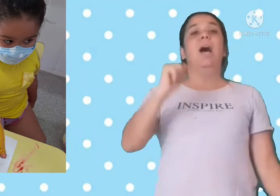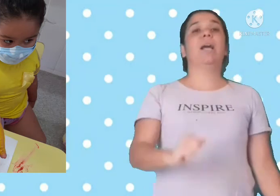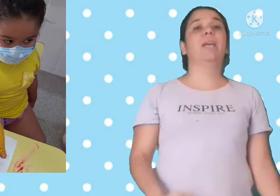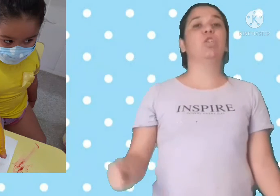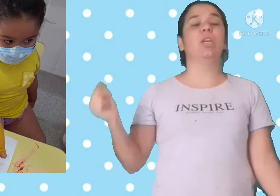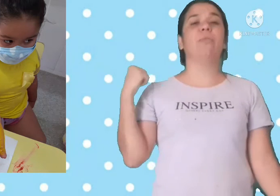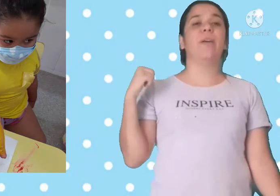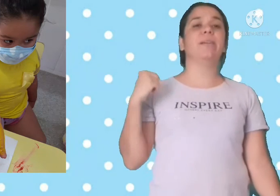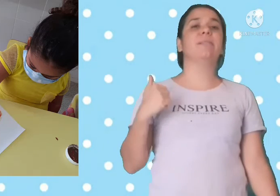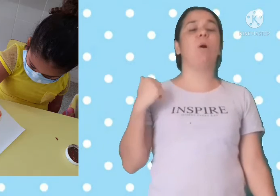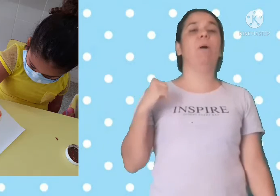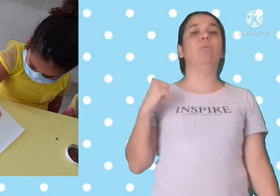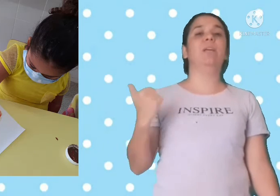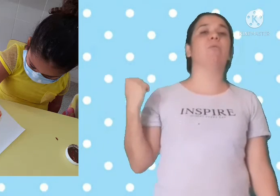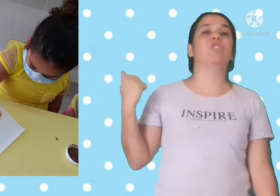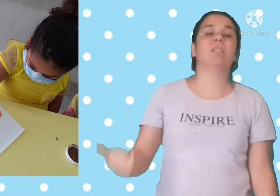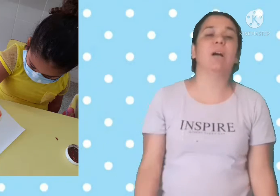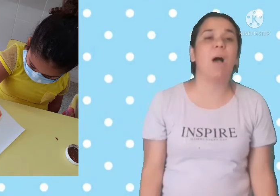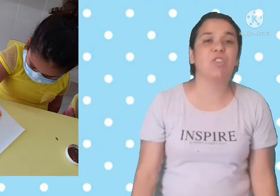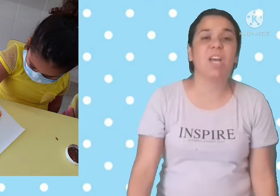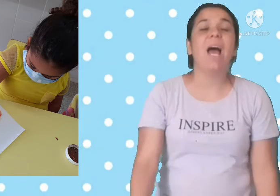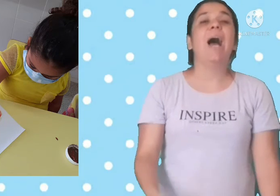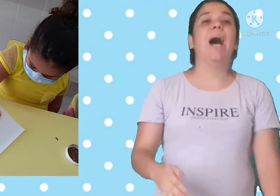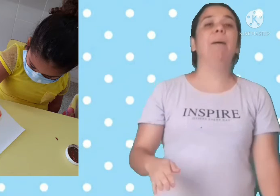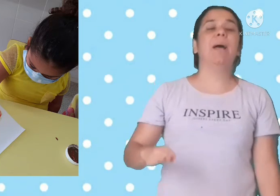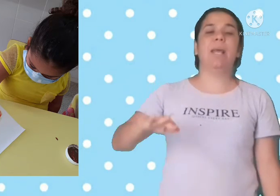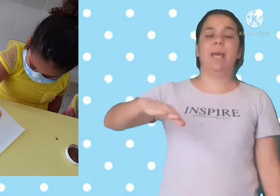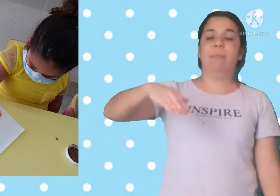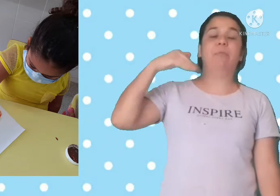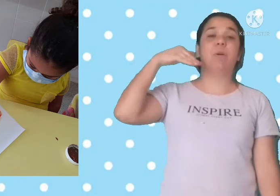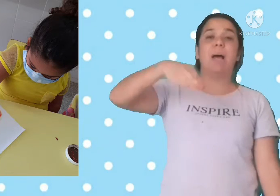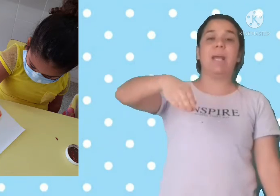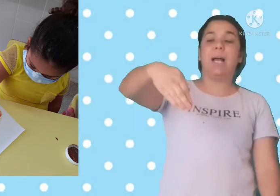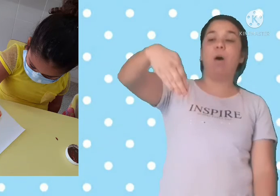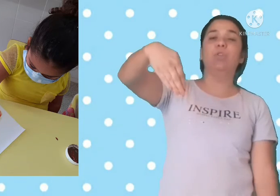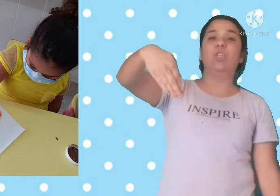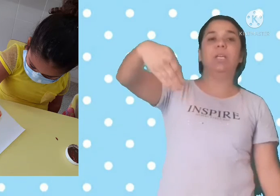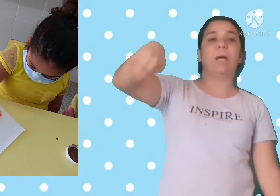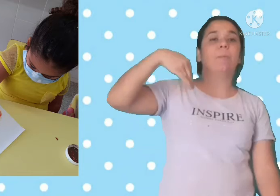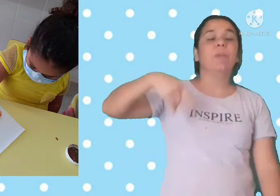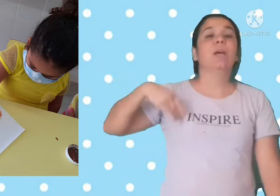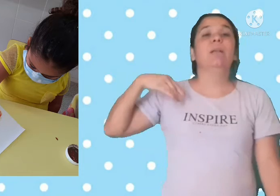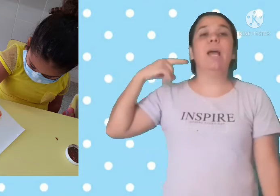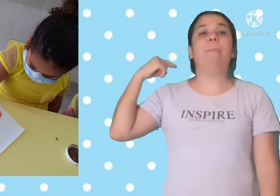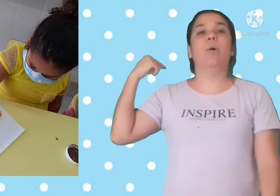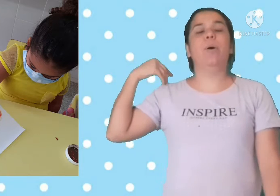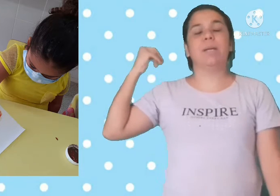Aqui a tia fez, como a nuninha com a tinta guache, a amarela para formar a caldinha. Depois,